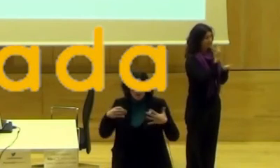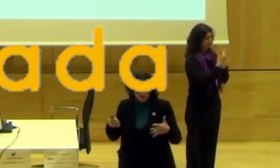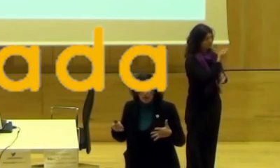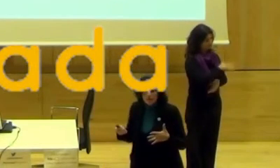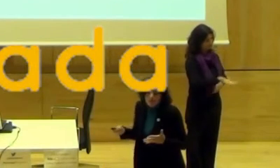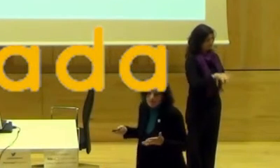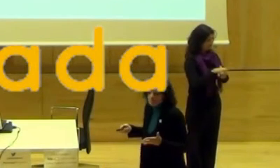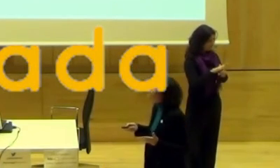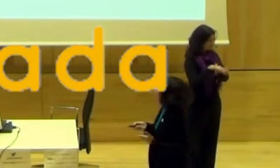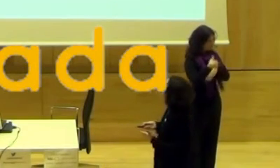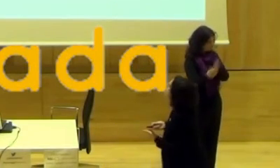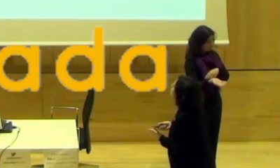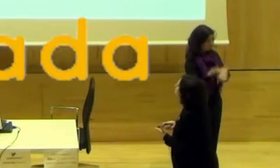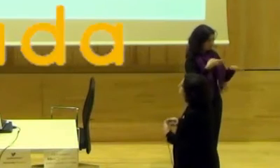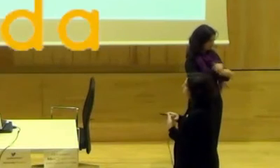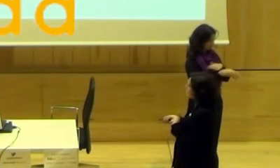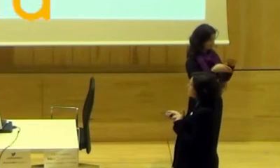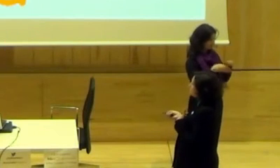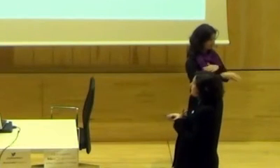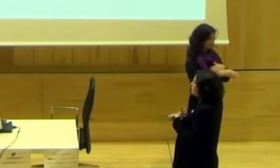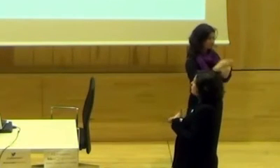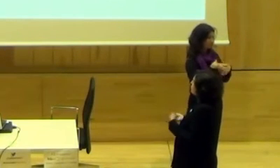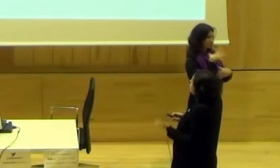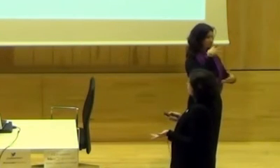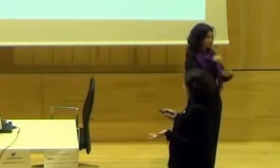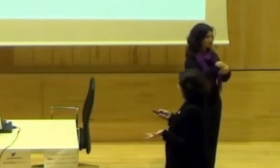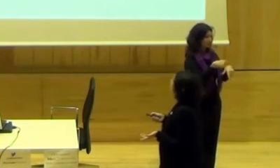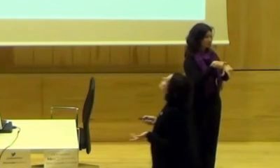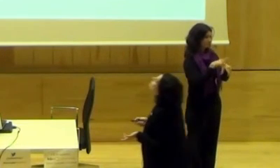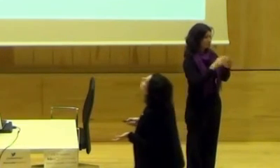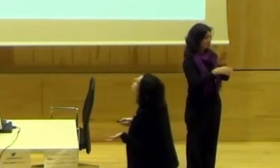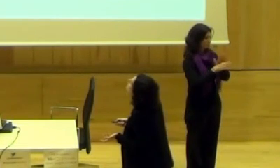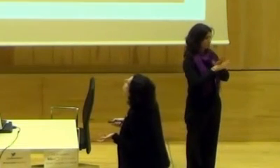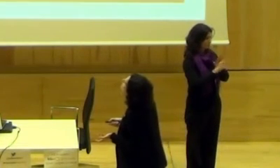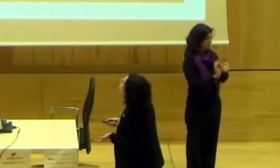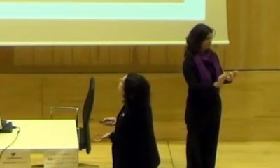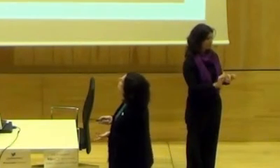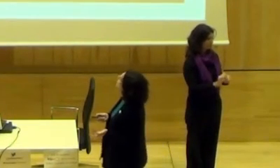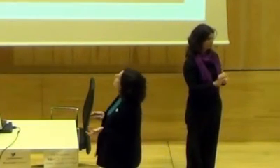...de la provincia, de fuera, contribuyen a desmontar el estereotipo o los mantienen.